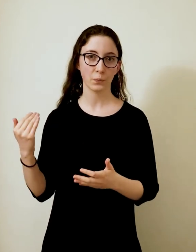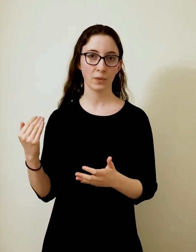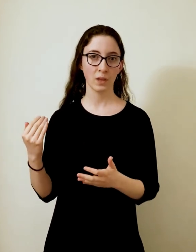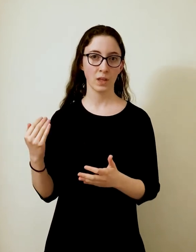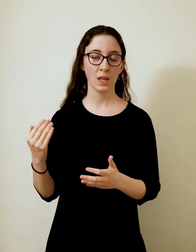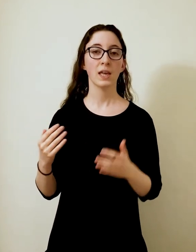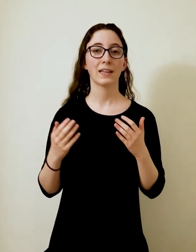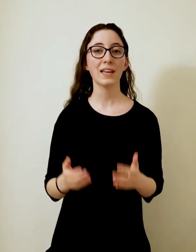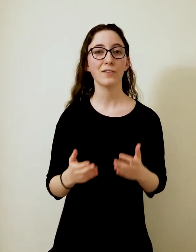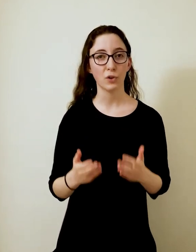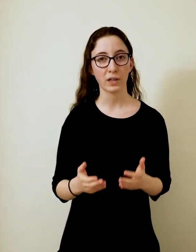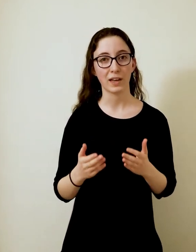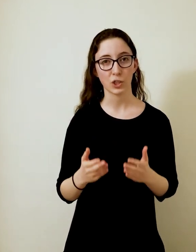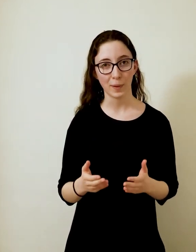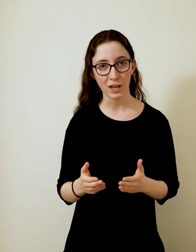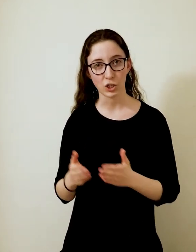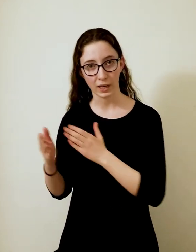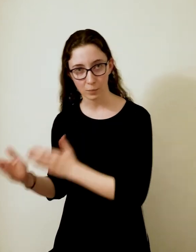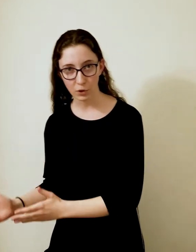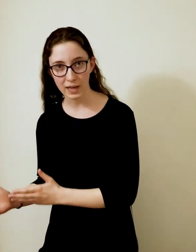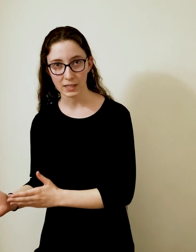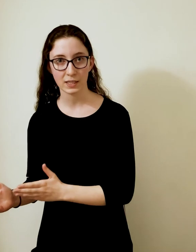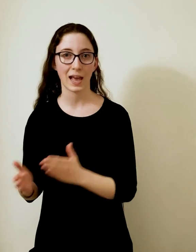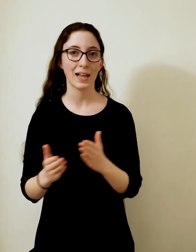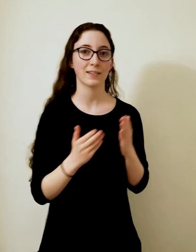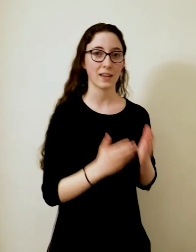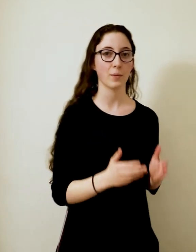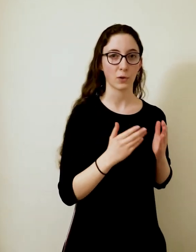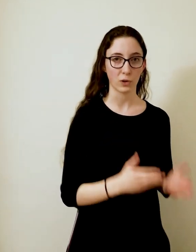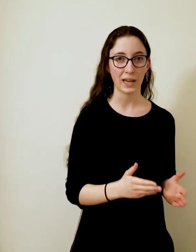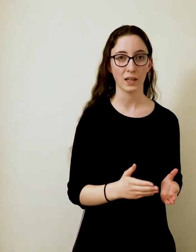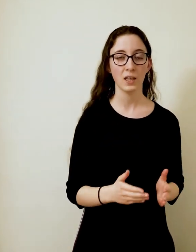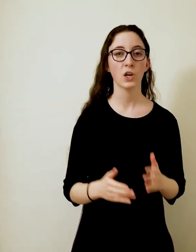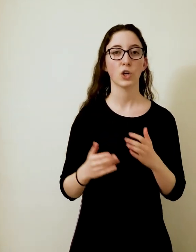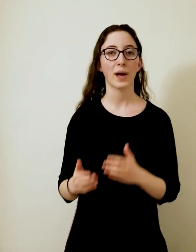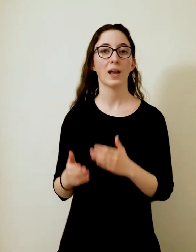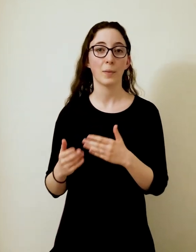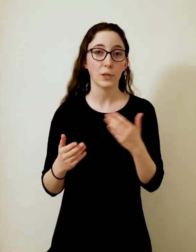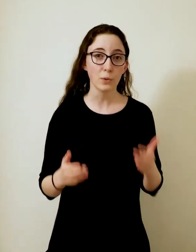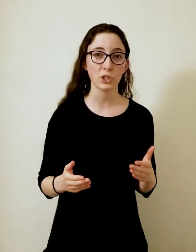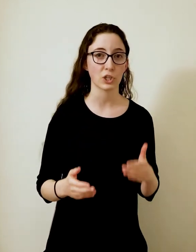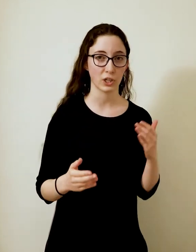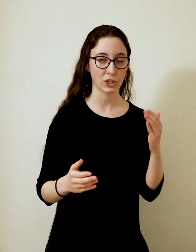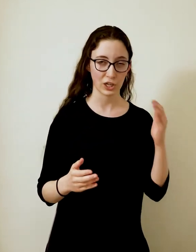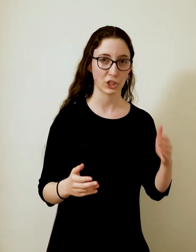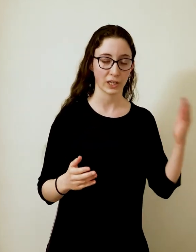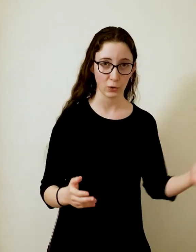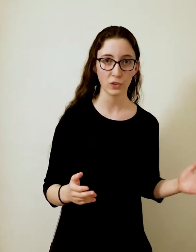כדי לבדוק את ההשפעה של חלבון אס על תאי המיקרוגליה כלומר על הפינוי של השעריות